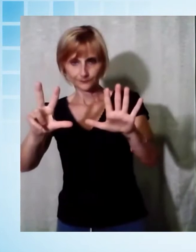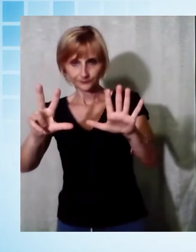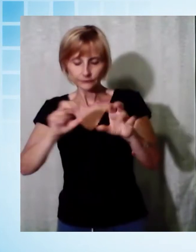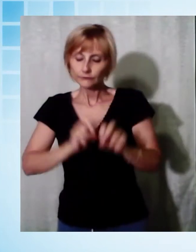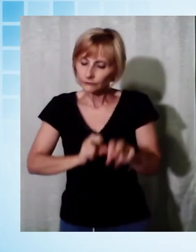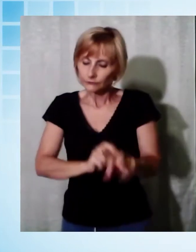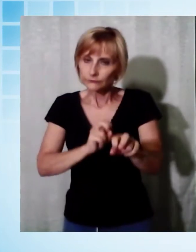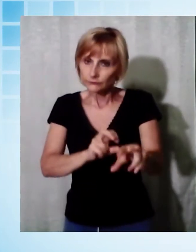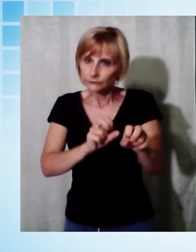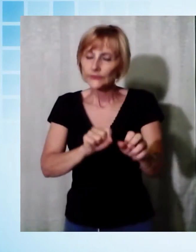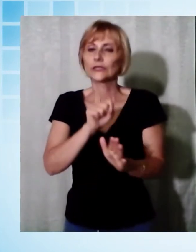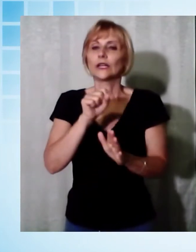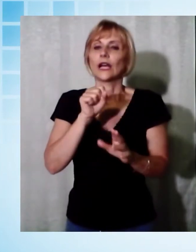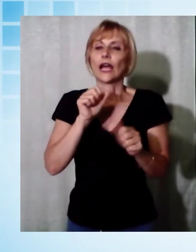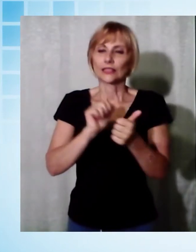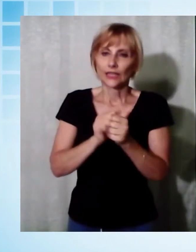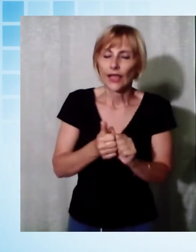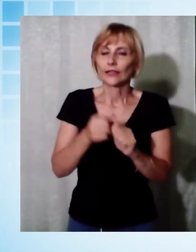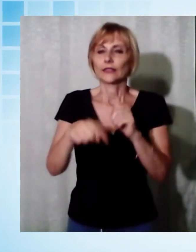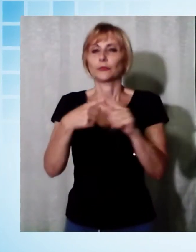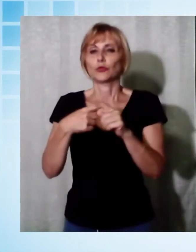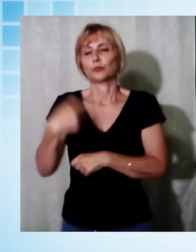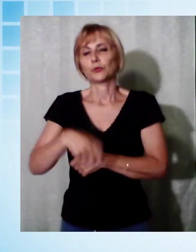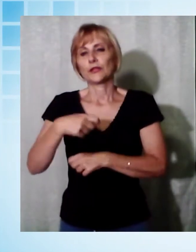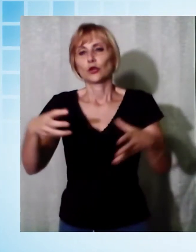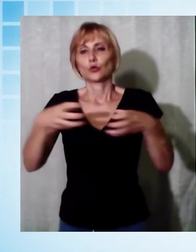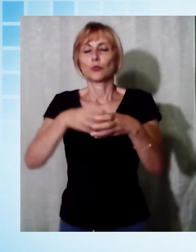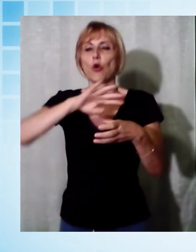instancabile presidente del gruppo podistico Parco Alpi Apuane.